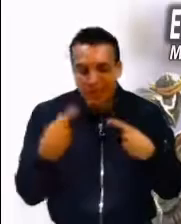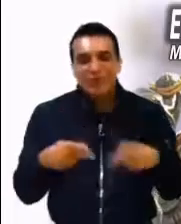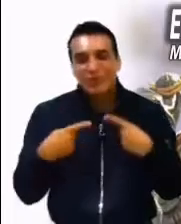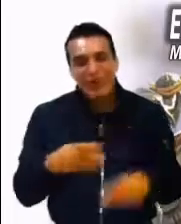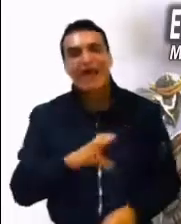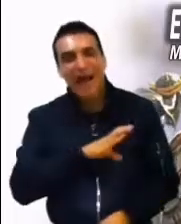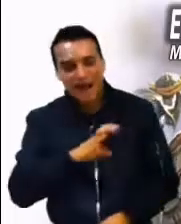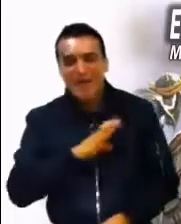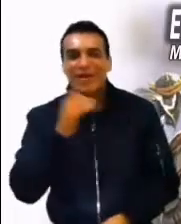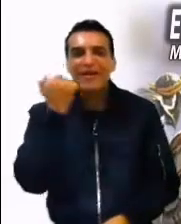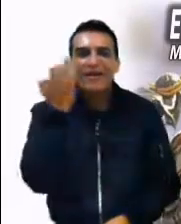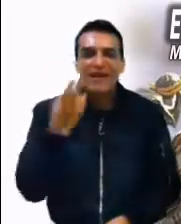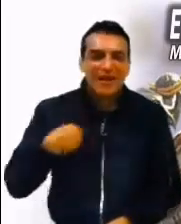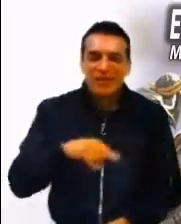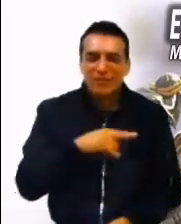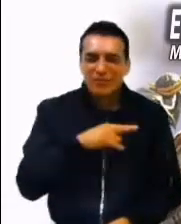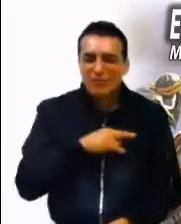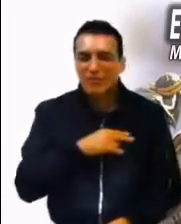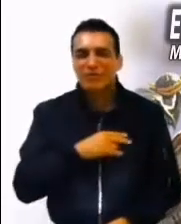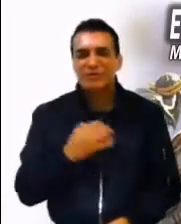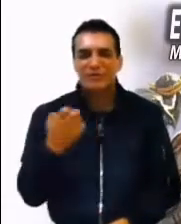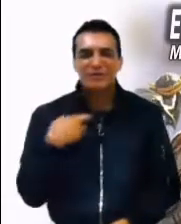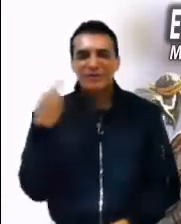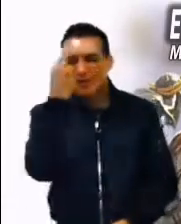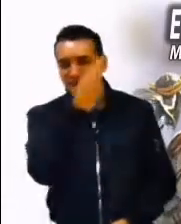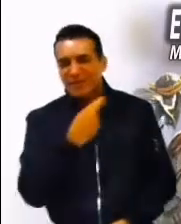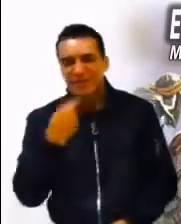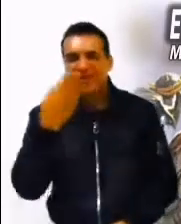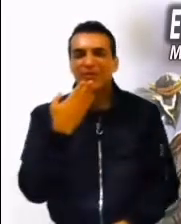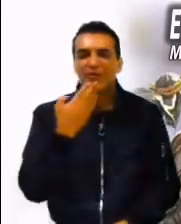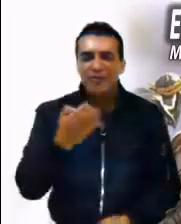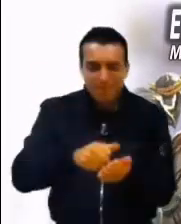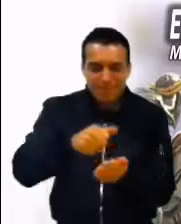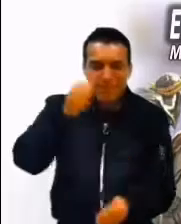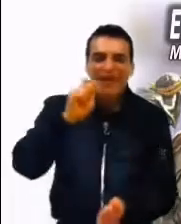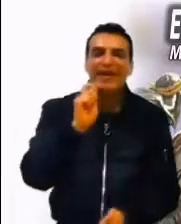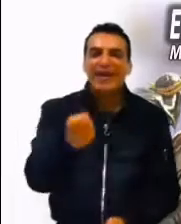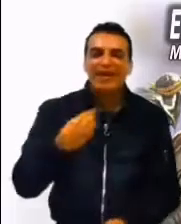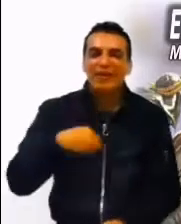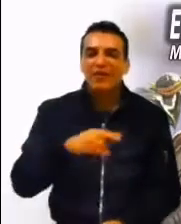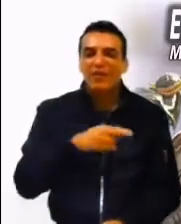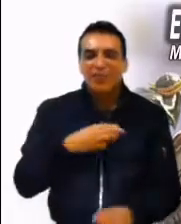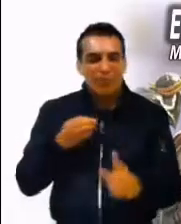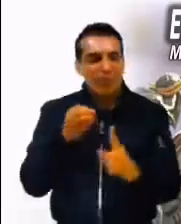despertemos nuestros sentidos y examinemos nuestros objetivos en el camino que estamos recorriendo.